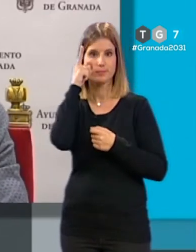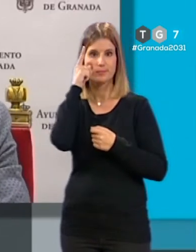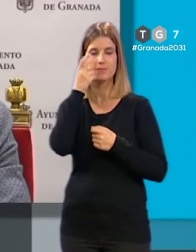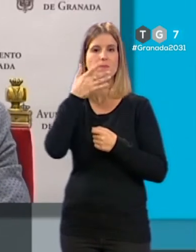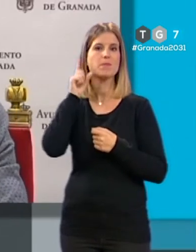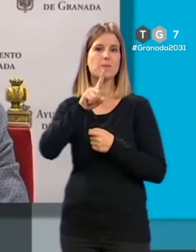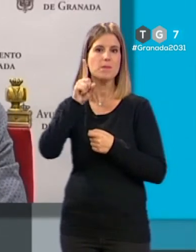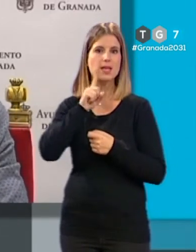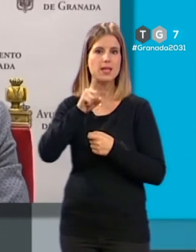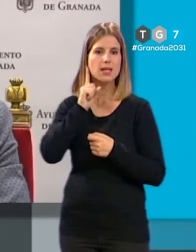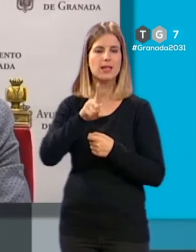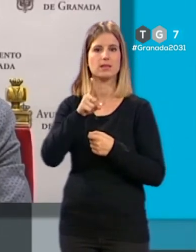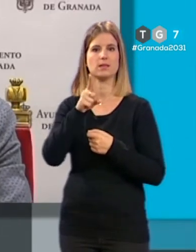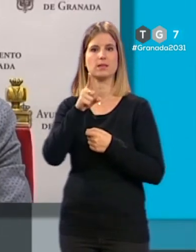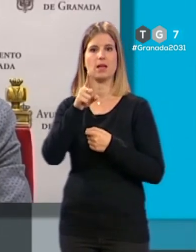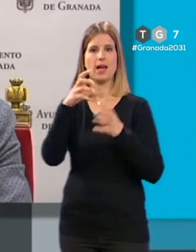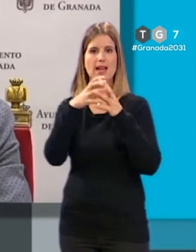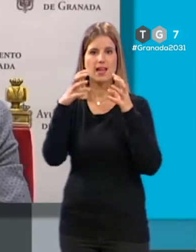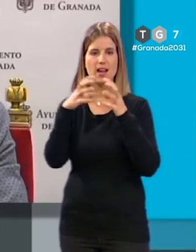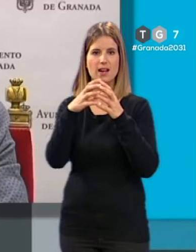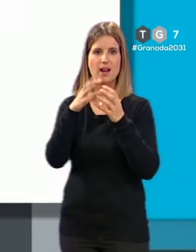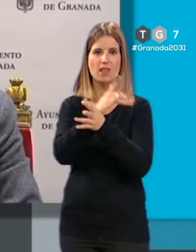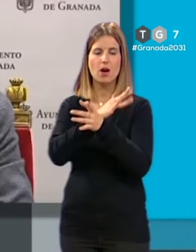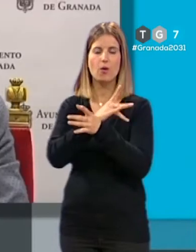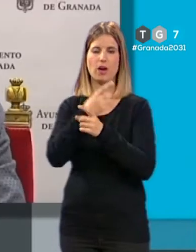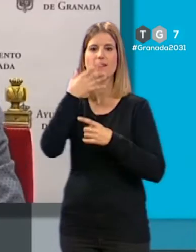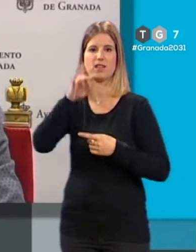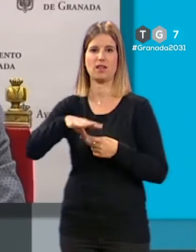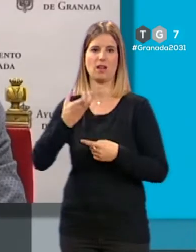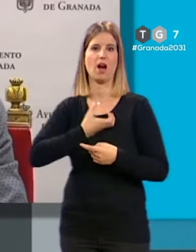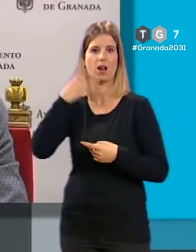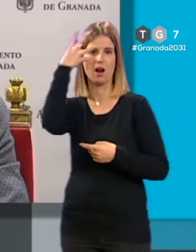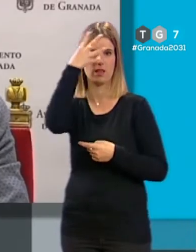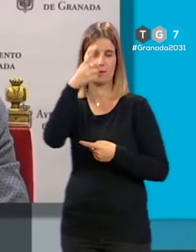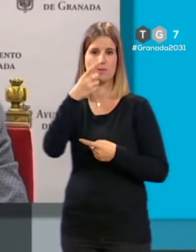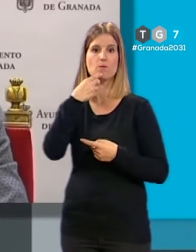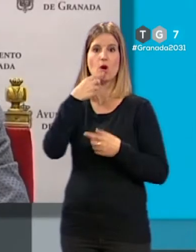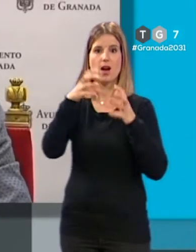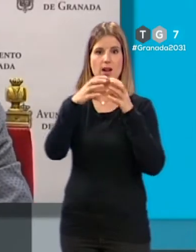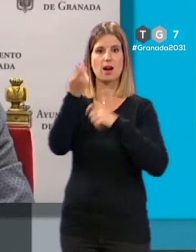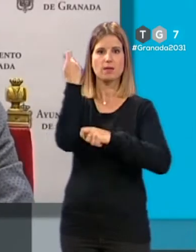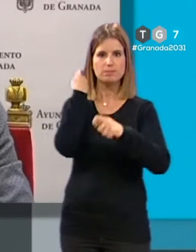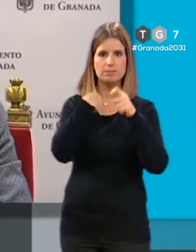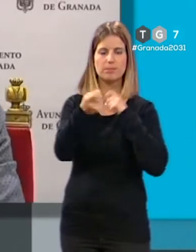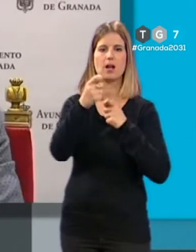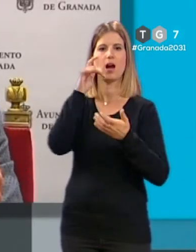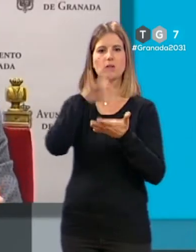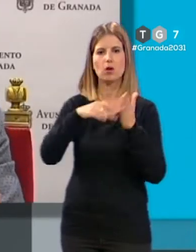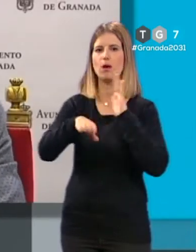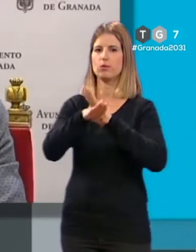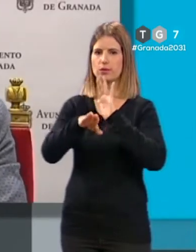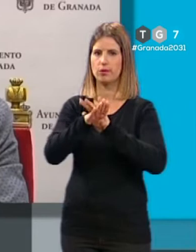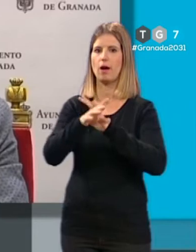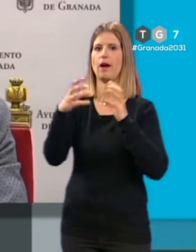miente, quien juega con Granada, es el señor Salvador. Que vendió Granada, pero que además ahora sigue vendiendo